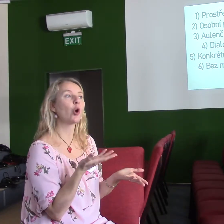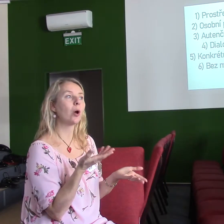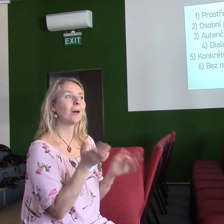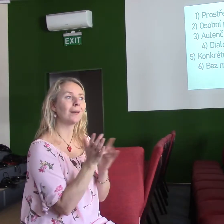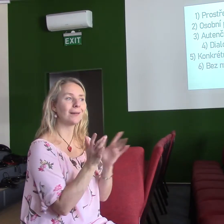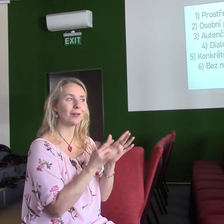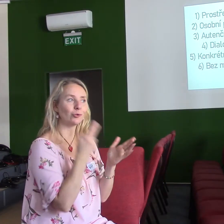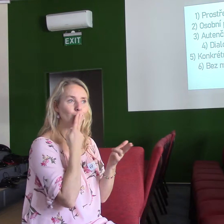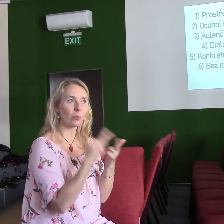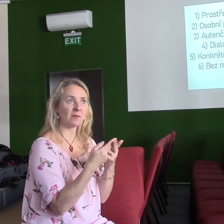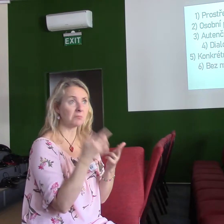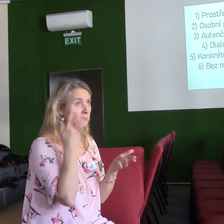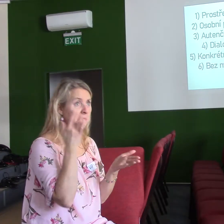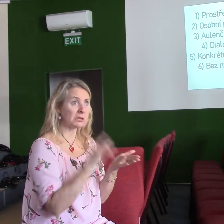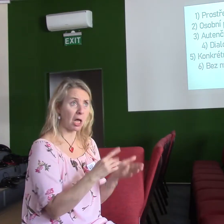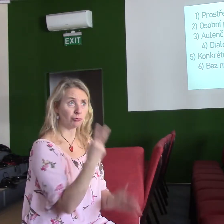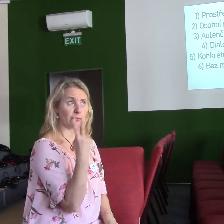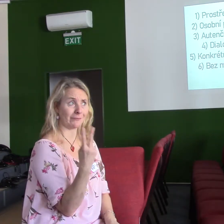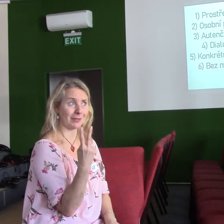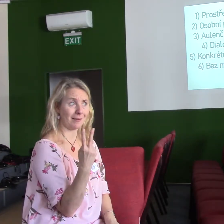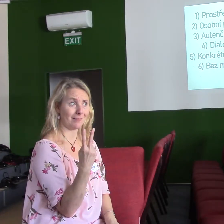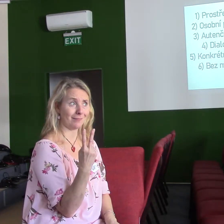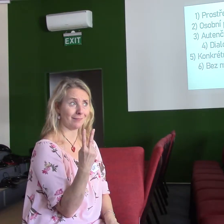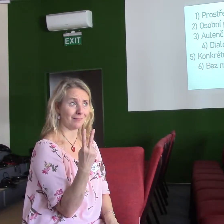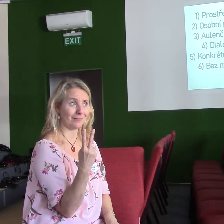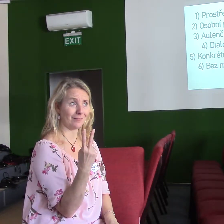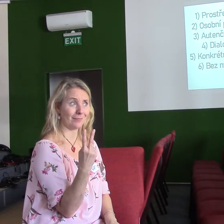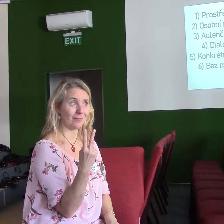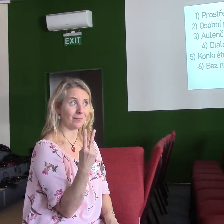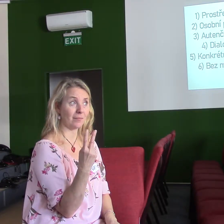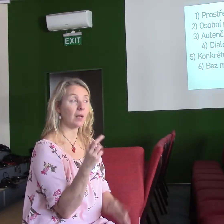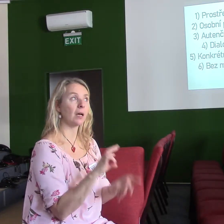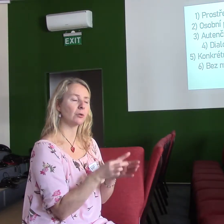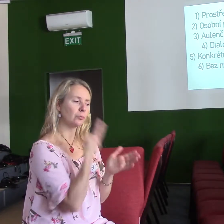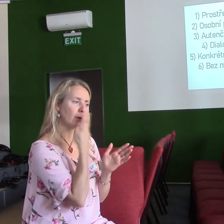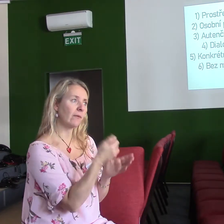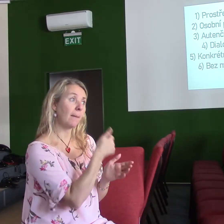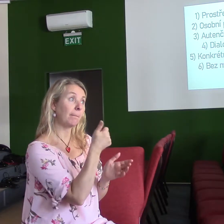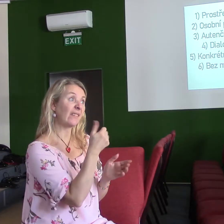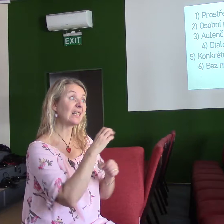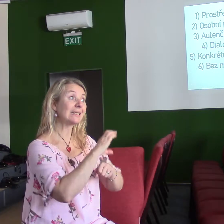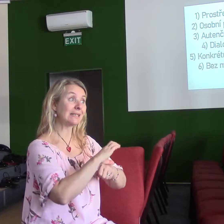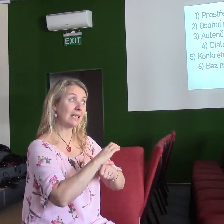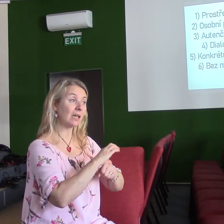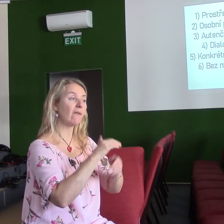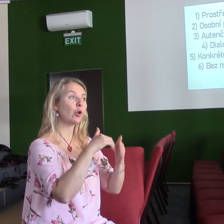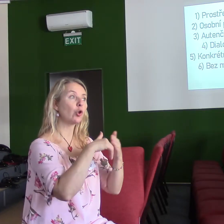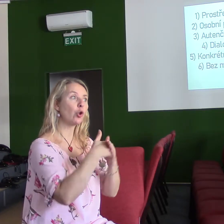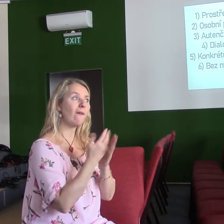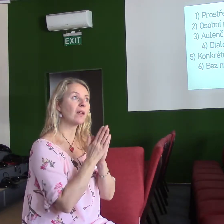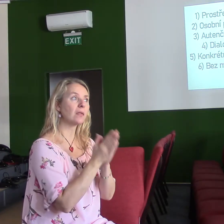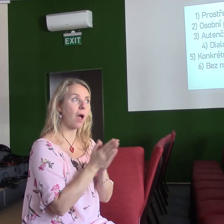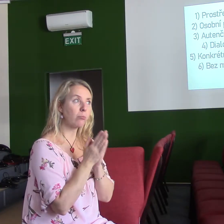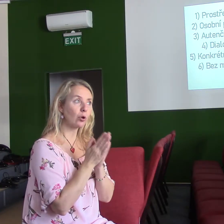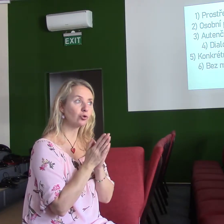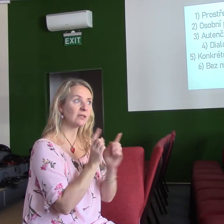tak Ježíš řekl, stačí dvě. A když se potom díváte na první církev a řešili, jak teda s tím novým náboženstvím, co zniklo s tím